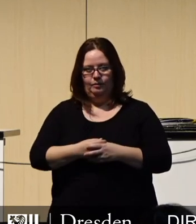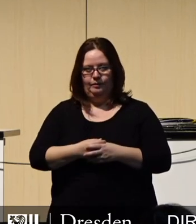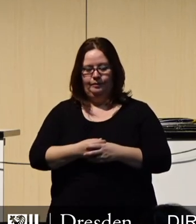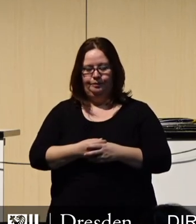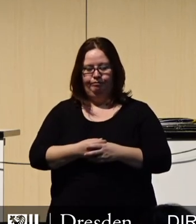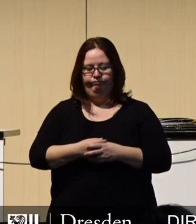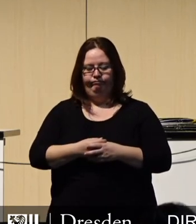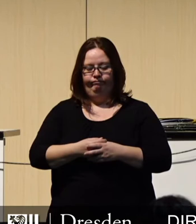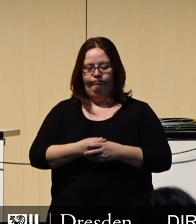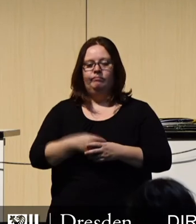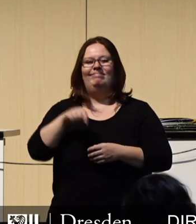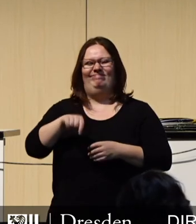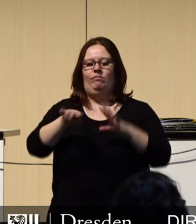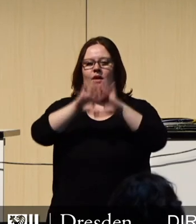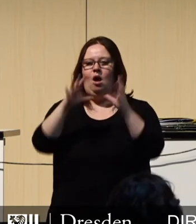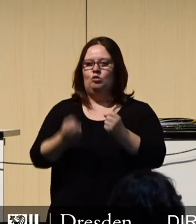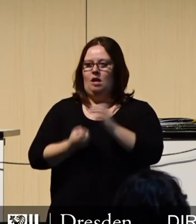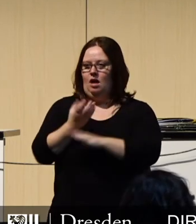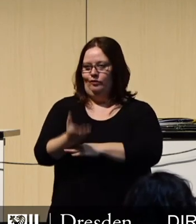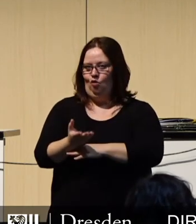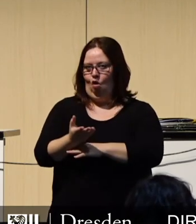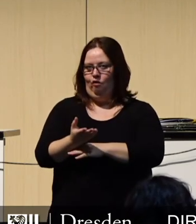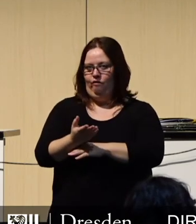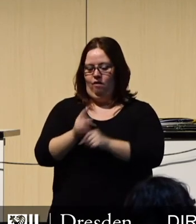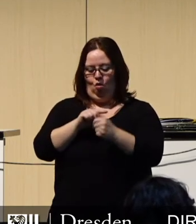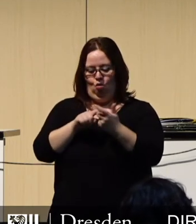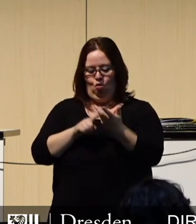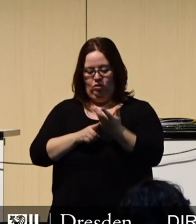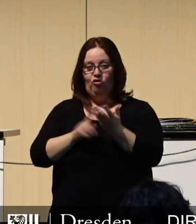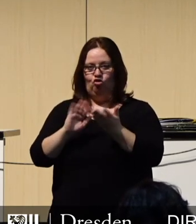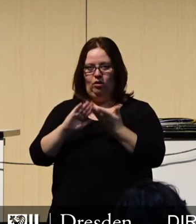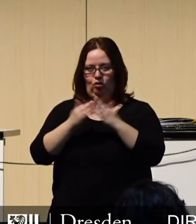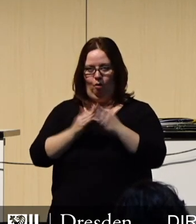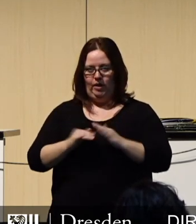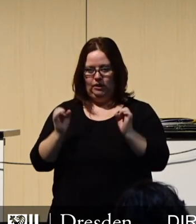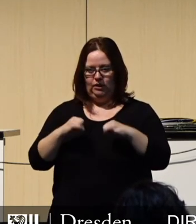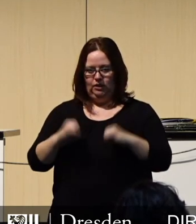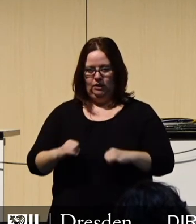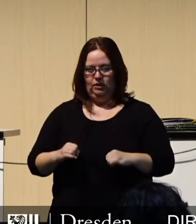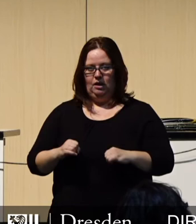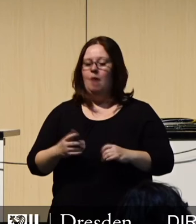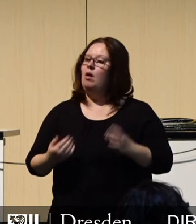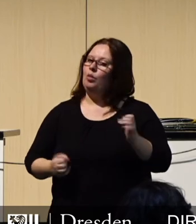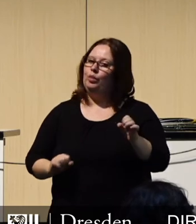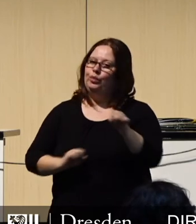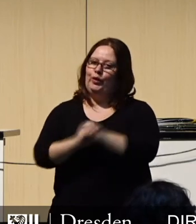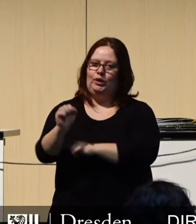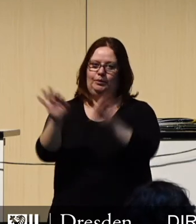Der Haushaltsentwurf ist selbst unter den genannten Prämissen nicht frei von Risiken.